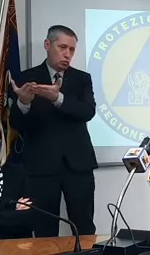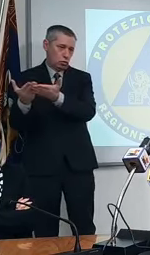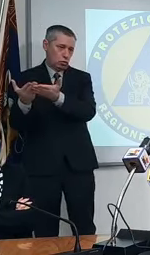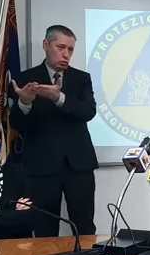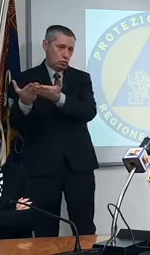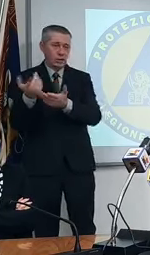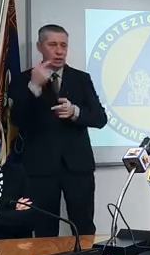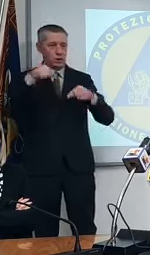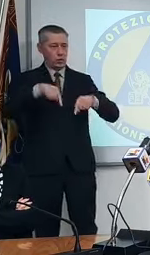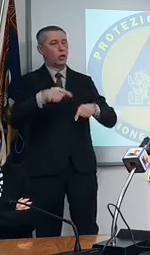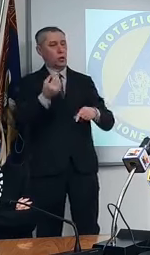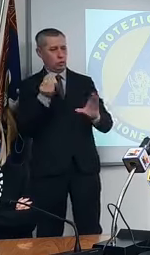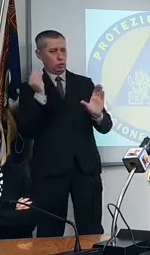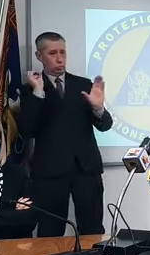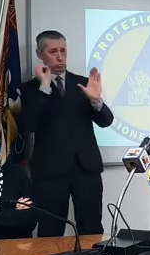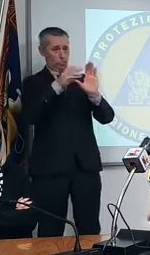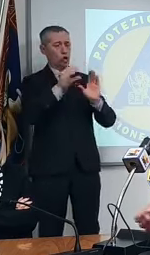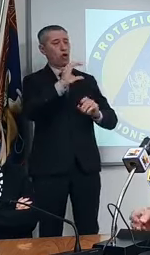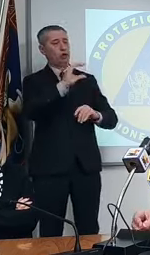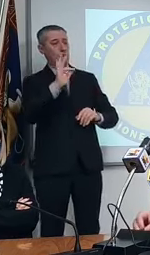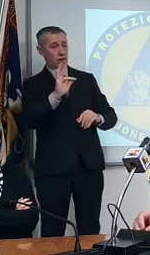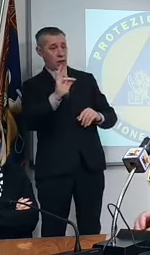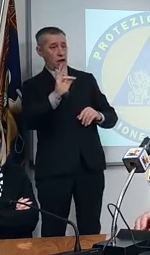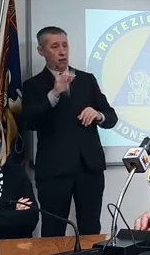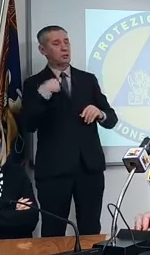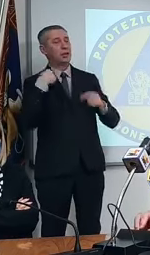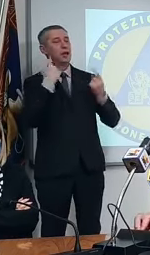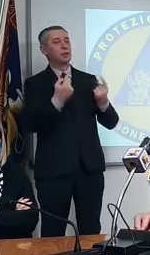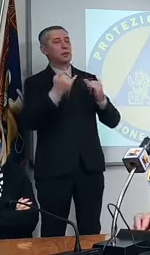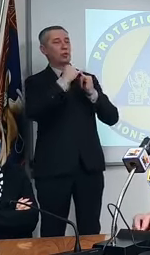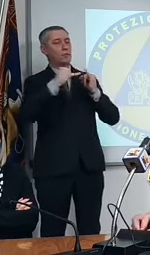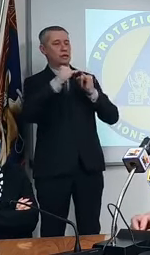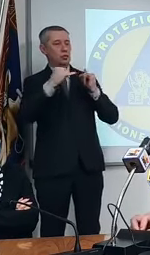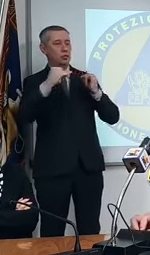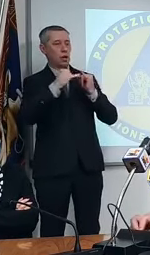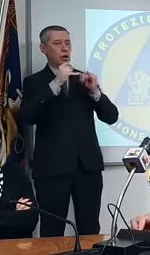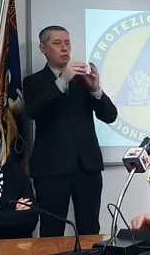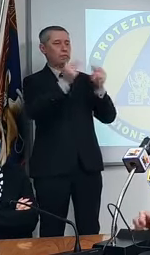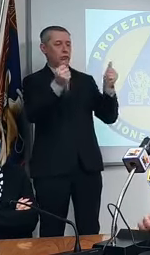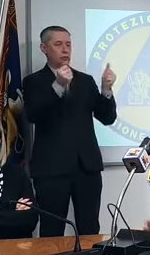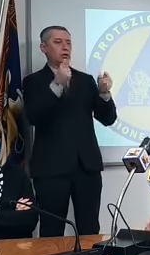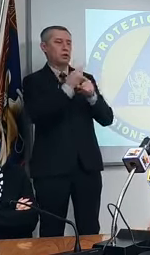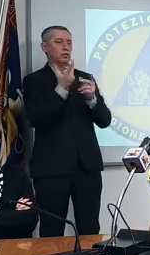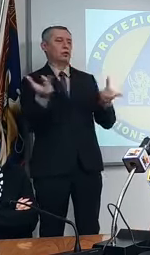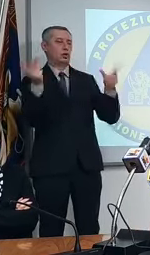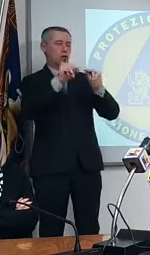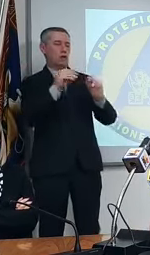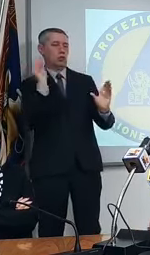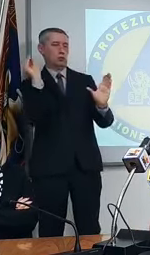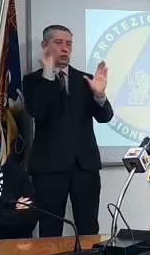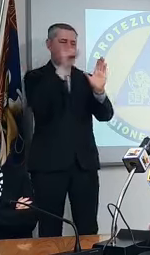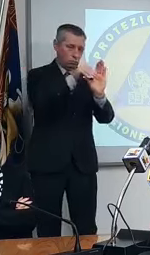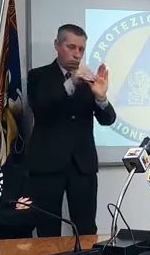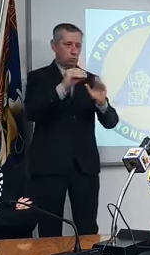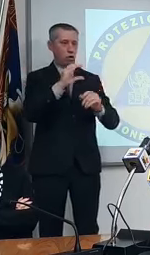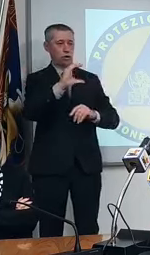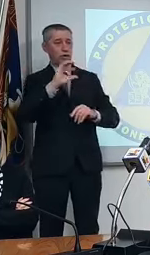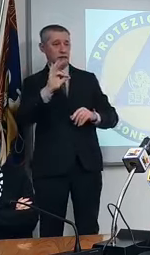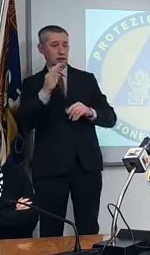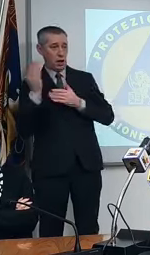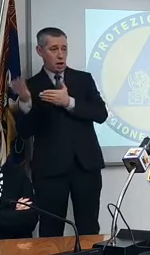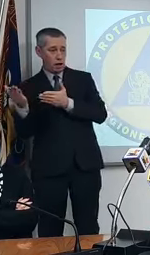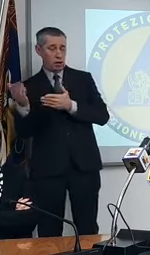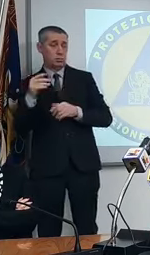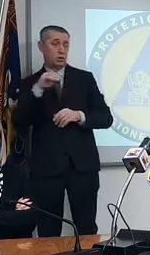una mezz'ora lo devi ridigitare per cui loro sono un po' diciamo